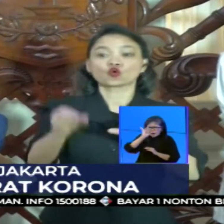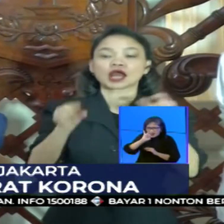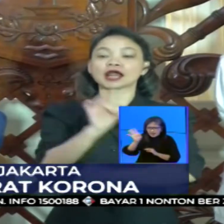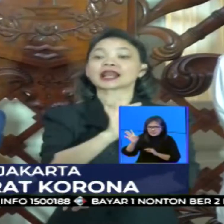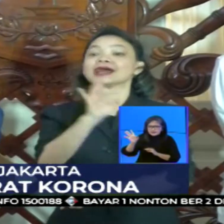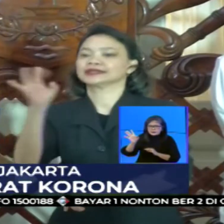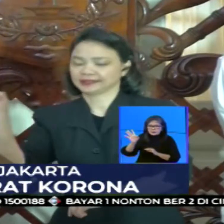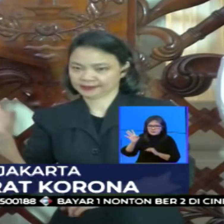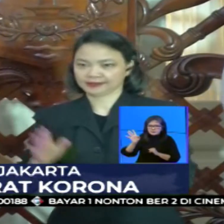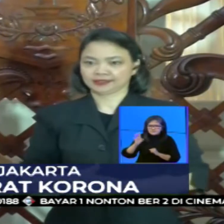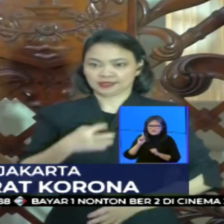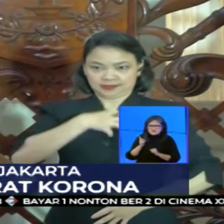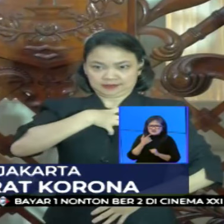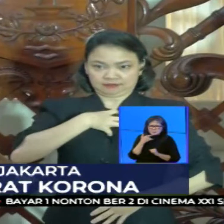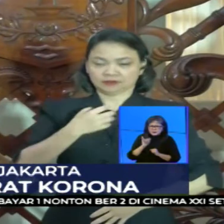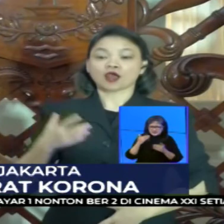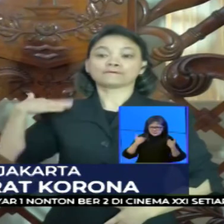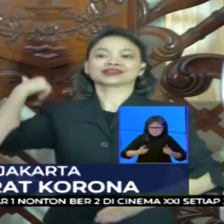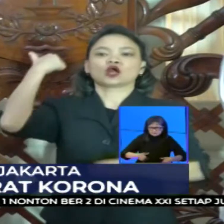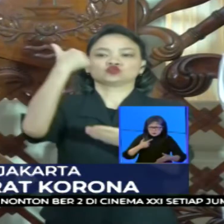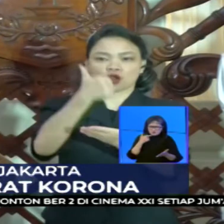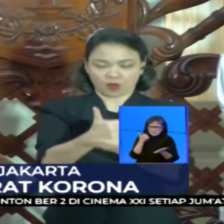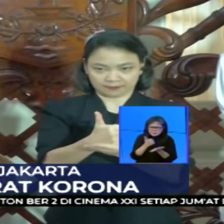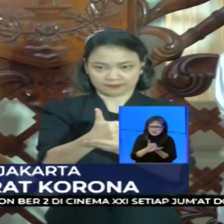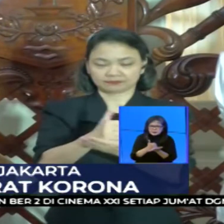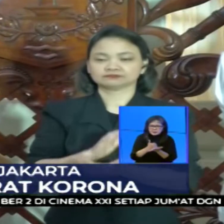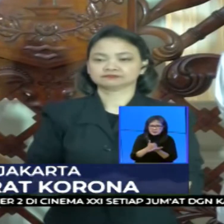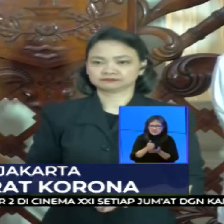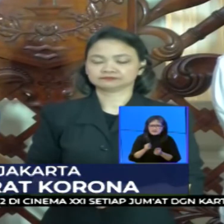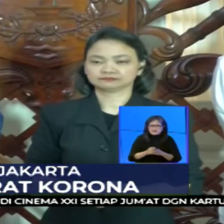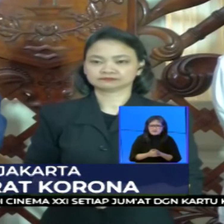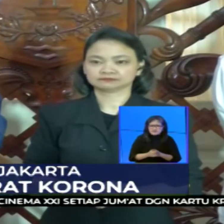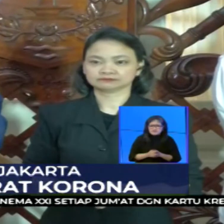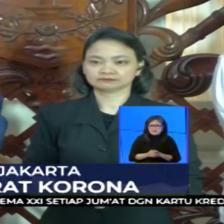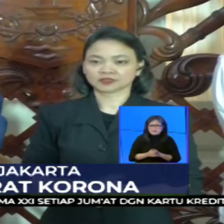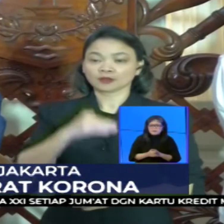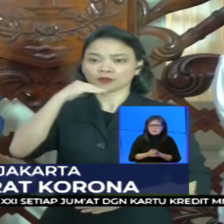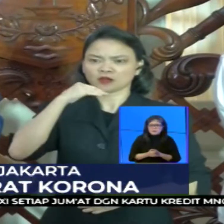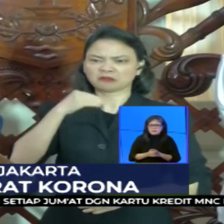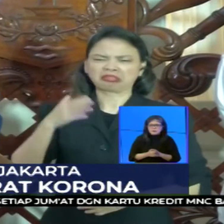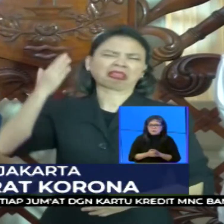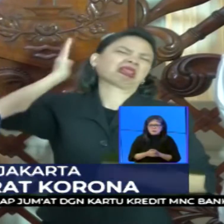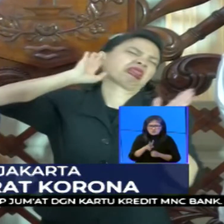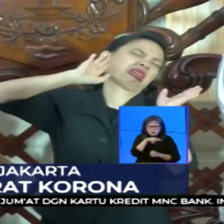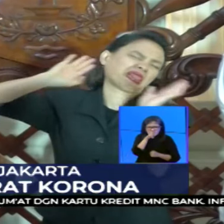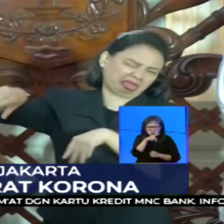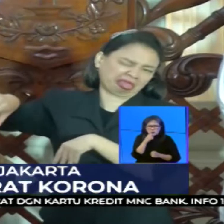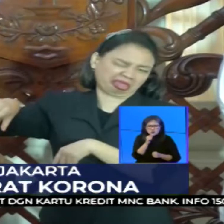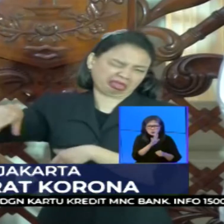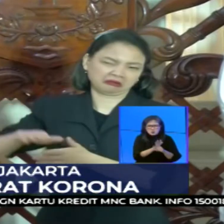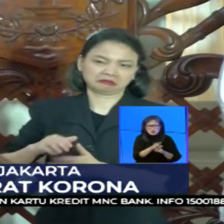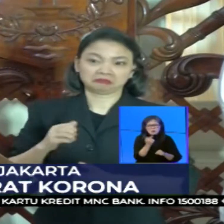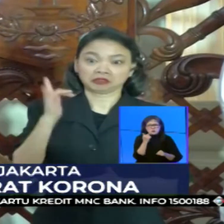merupakan sikap yang bertanggung jawab. Sementara, menganggap ini enteng dan tetap